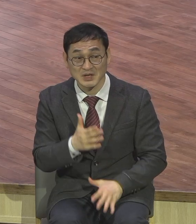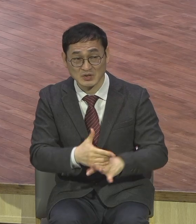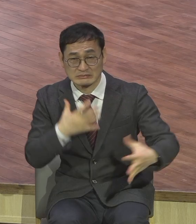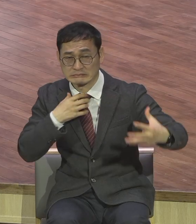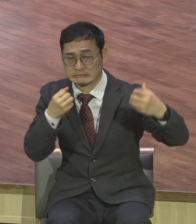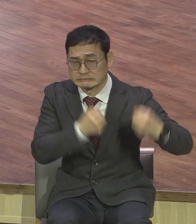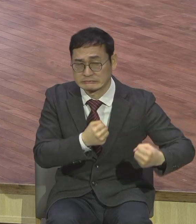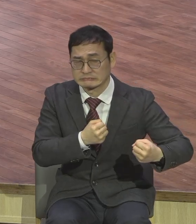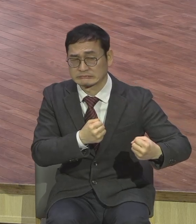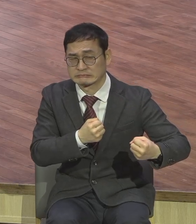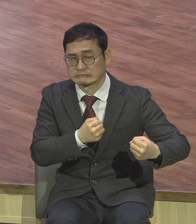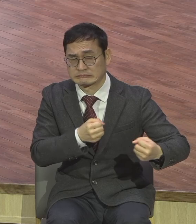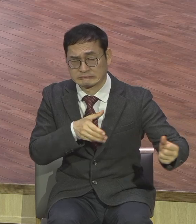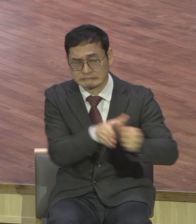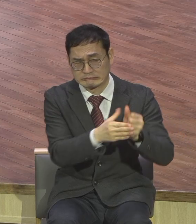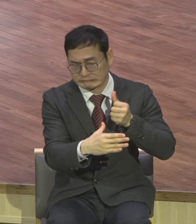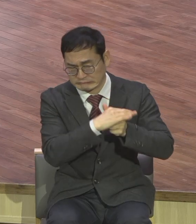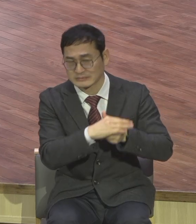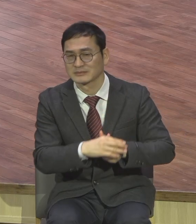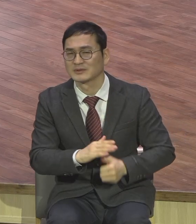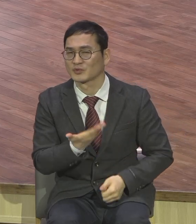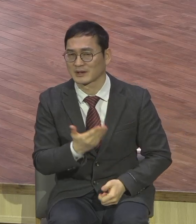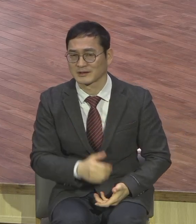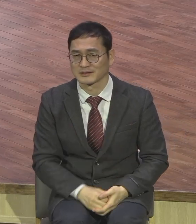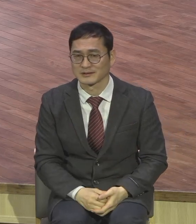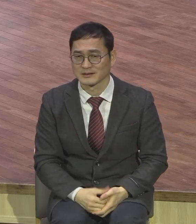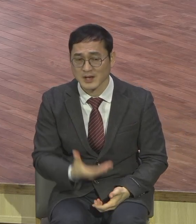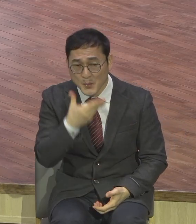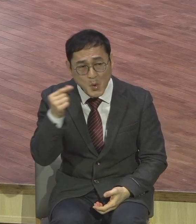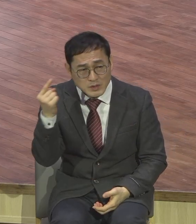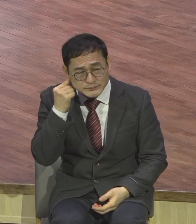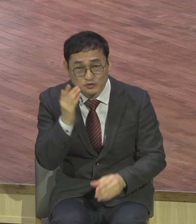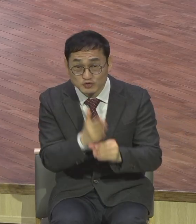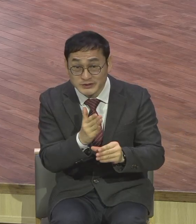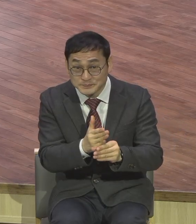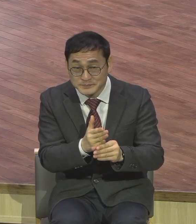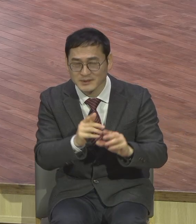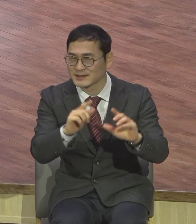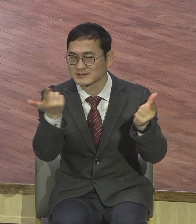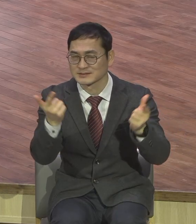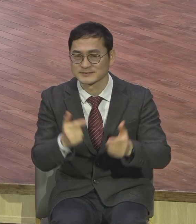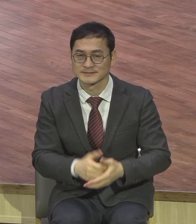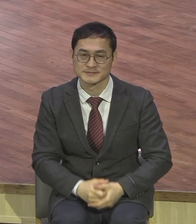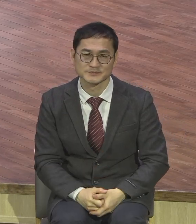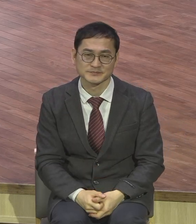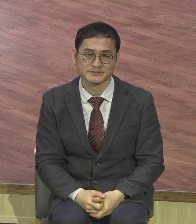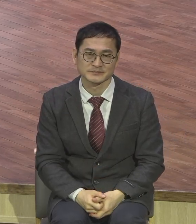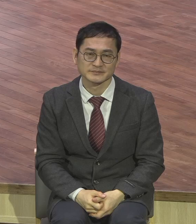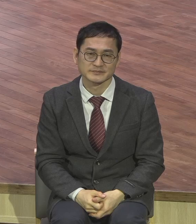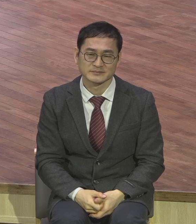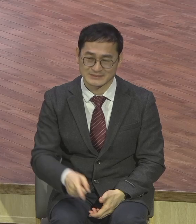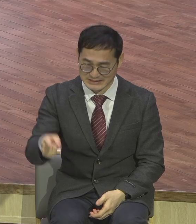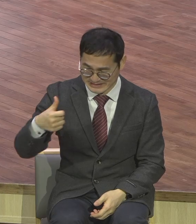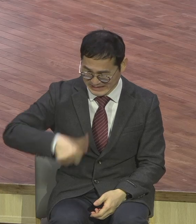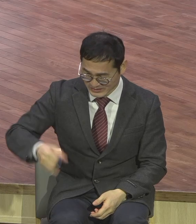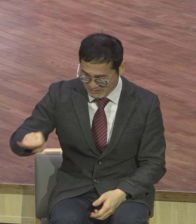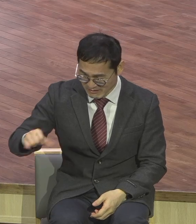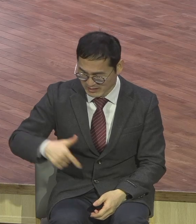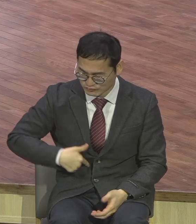아니에요 나 지금 마누라 때문에 못 살겠어 복음 아니라고요 어쩌다가 내가 저 자식을 낳아가지고 내가 저렇게 내가